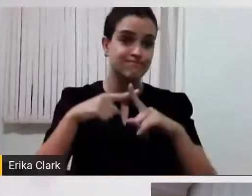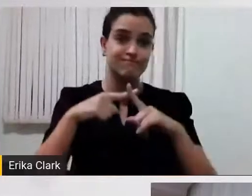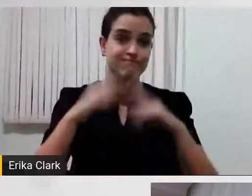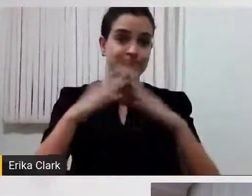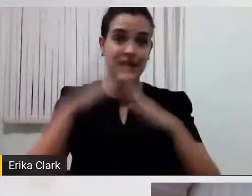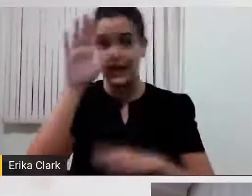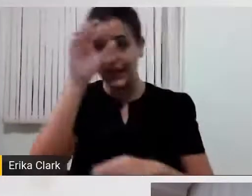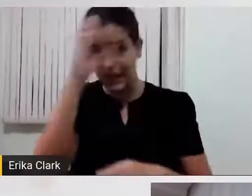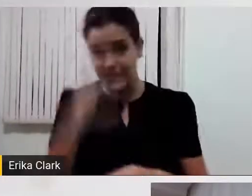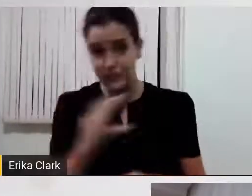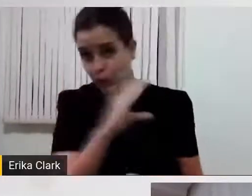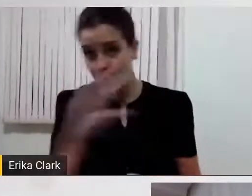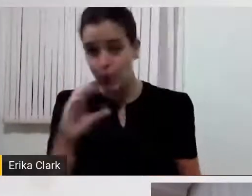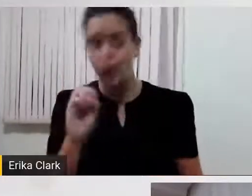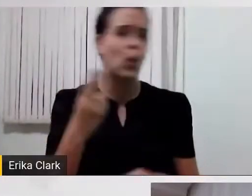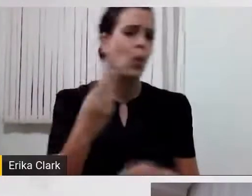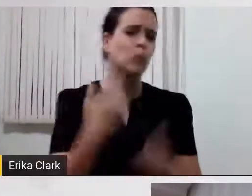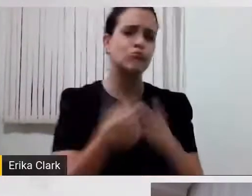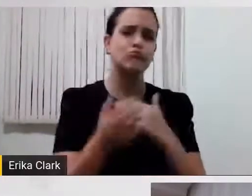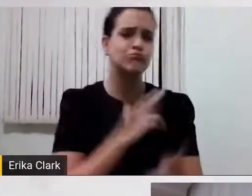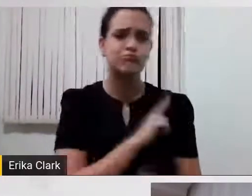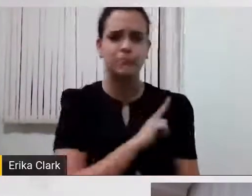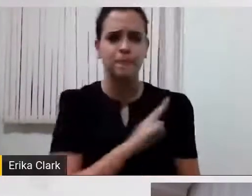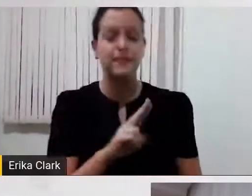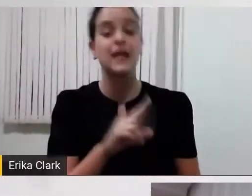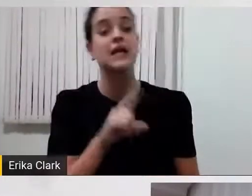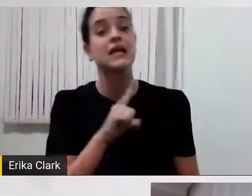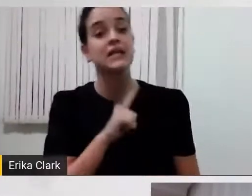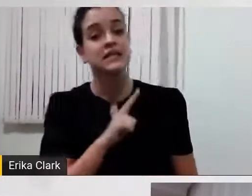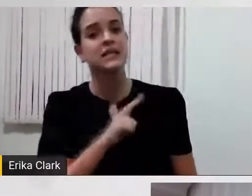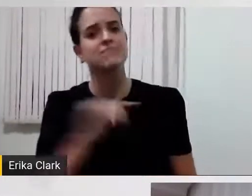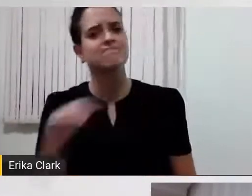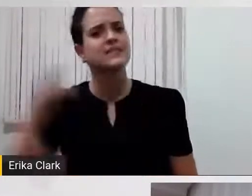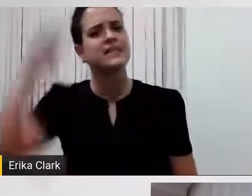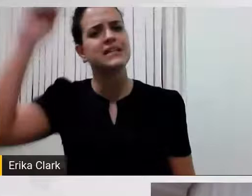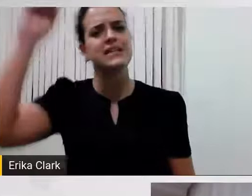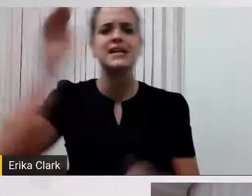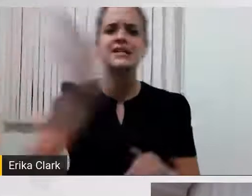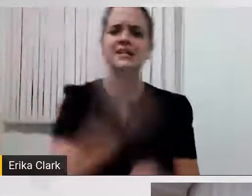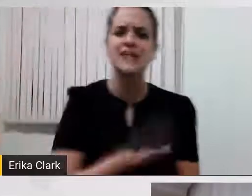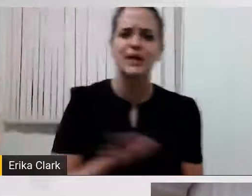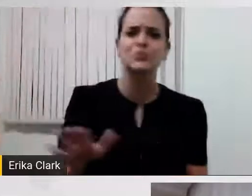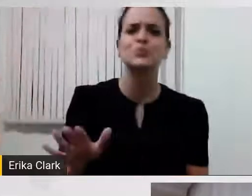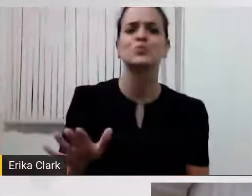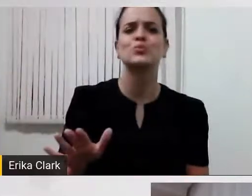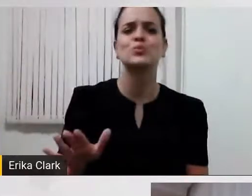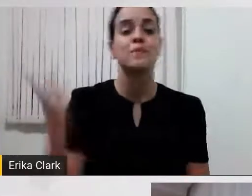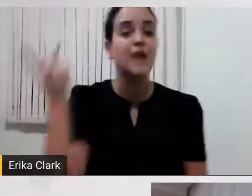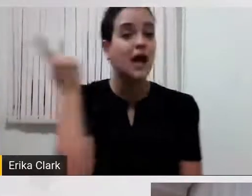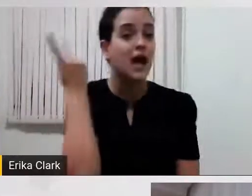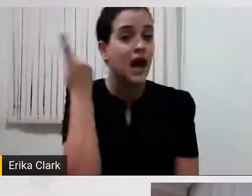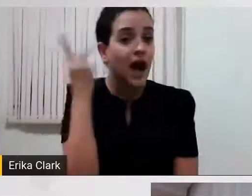com o vocabulário temático do tema, daquilo que vocês estão tratando. A história infantil da evangelização,